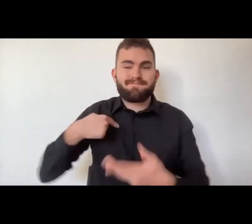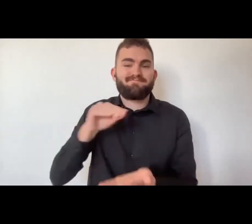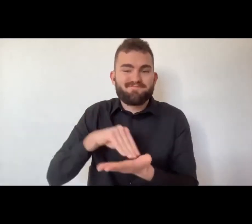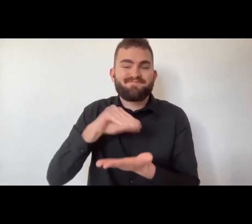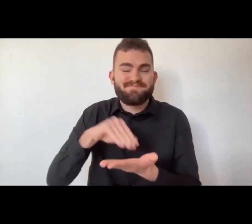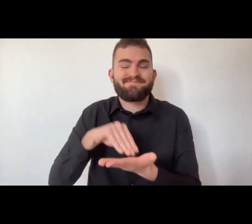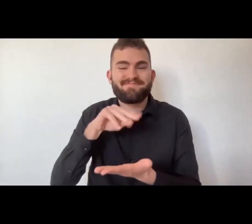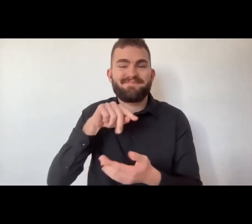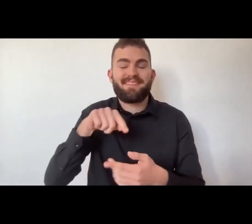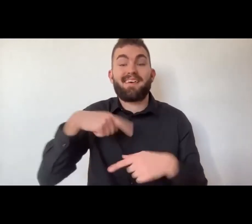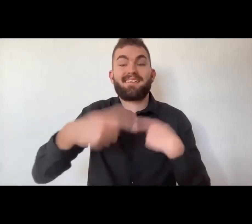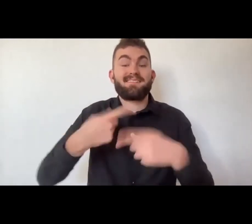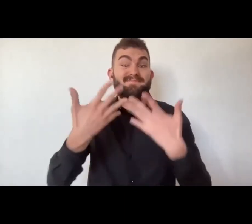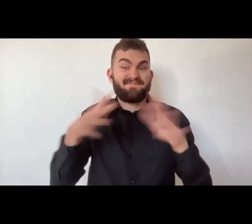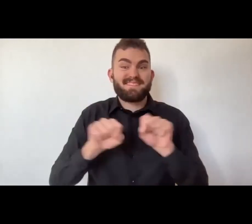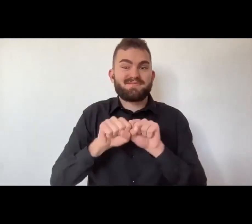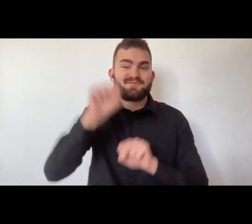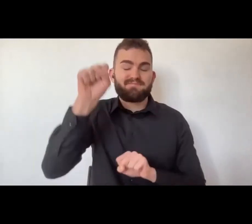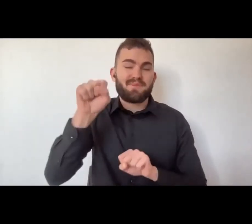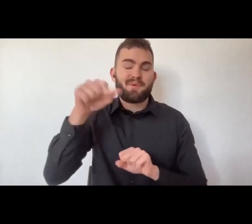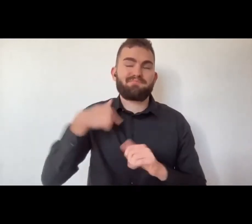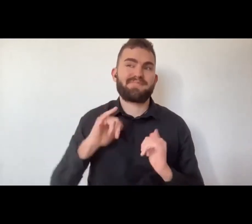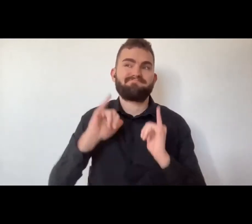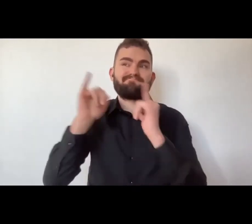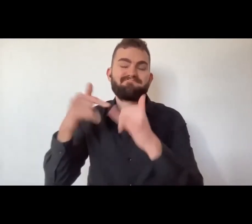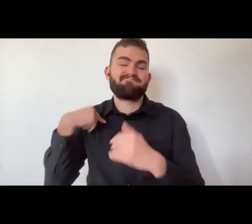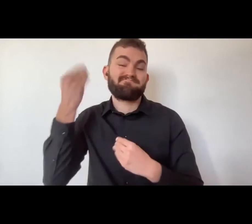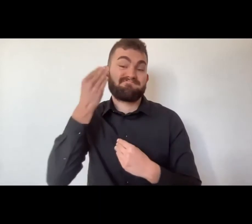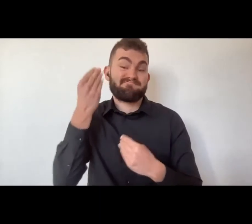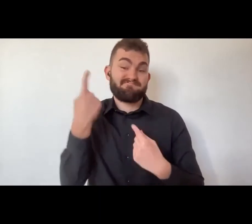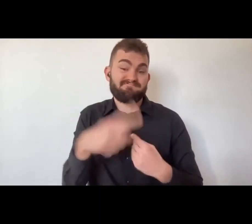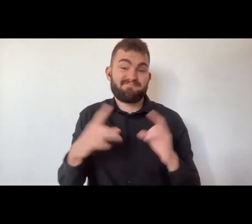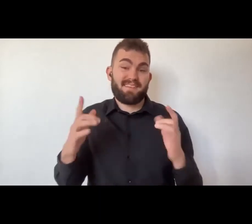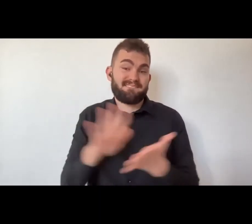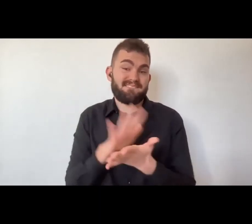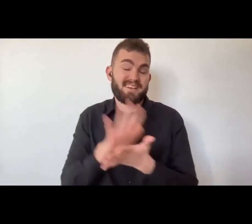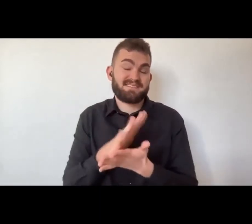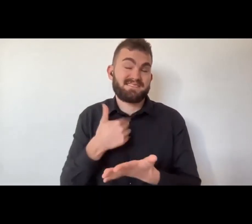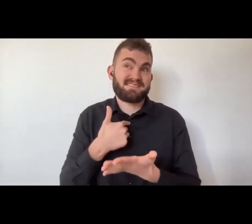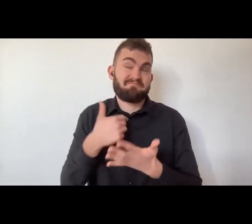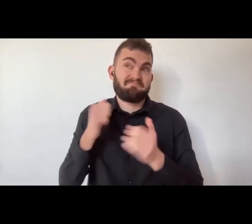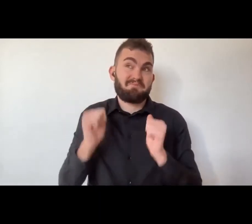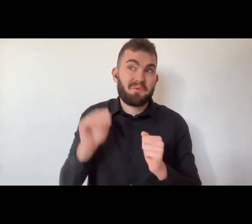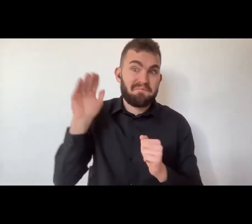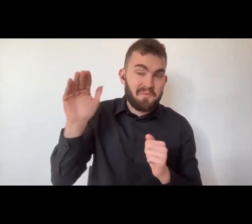che si sono susseguite negli anni di San Francesco di Sale. E una volta uscito dal diploma